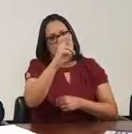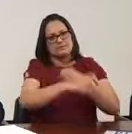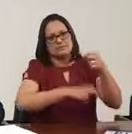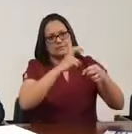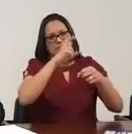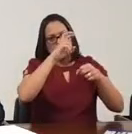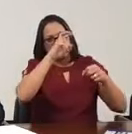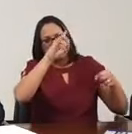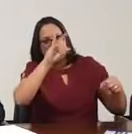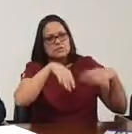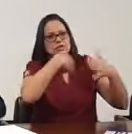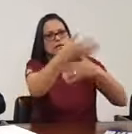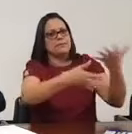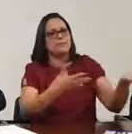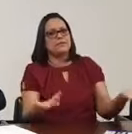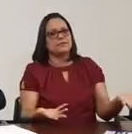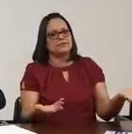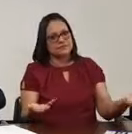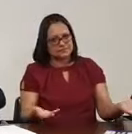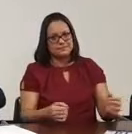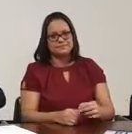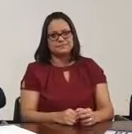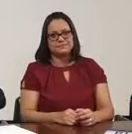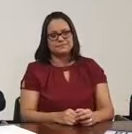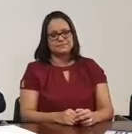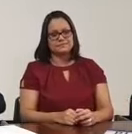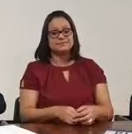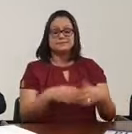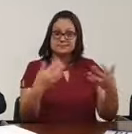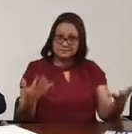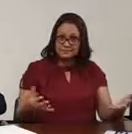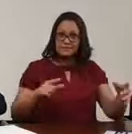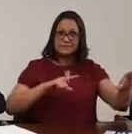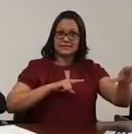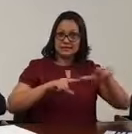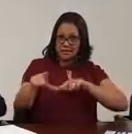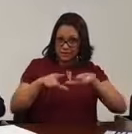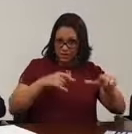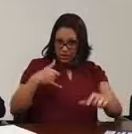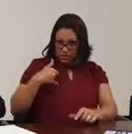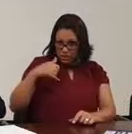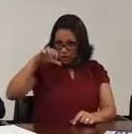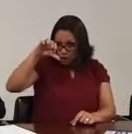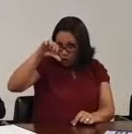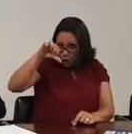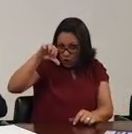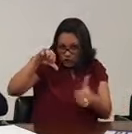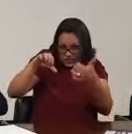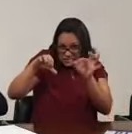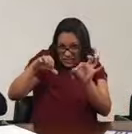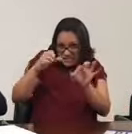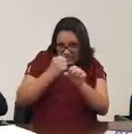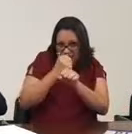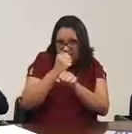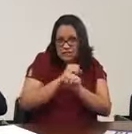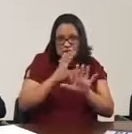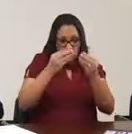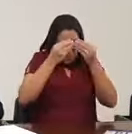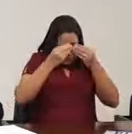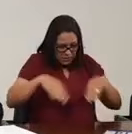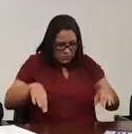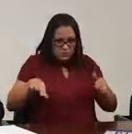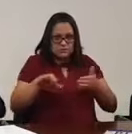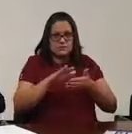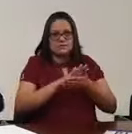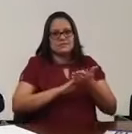sol, você ia colher o milho. Olha só, trabalhando com 9, 10 anos de idade na fazenda, não fui prejudicado em